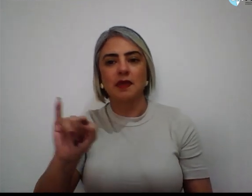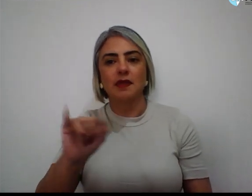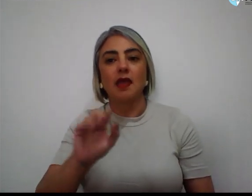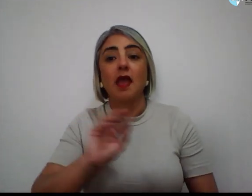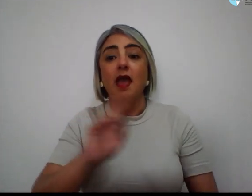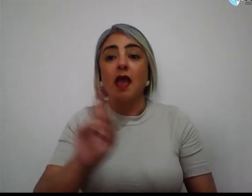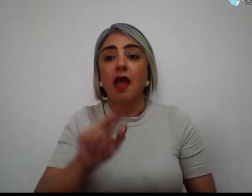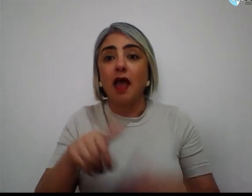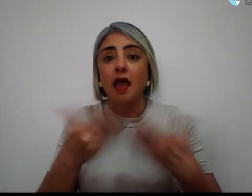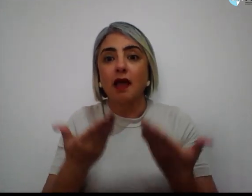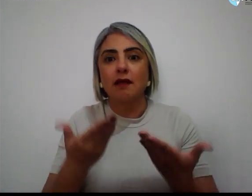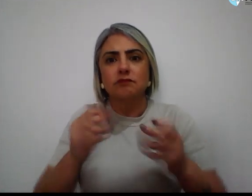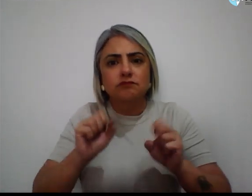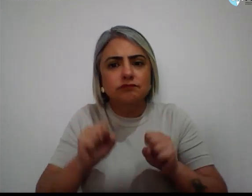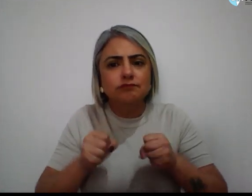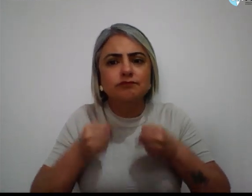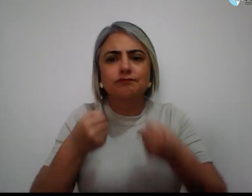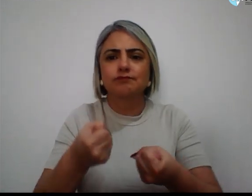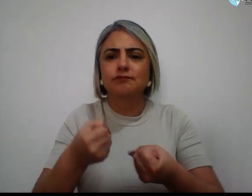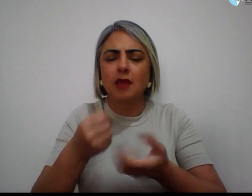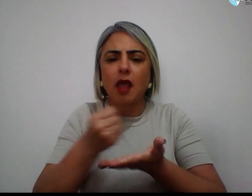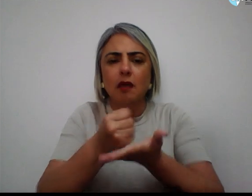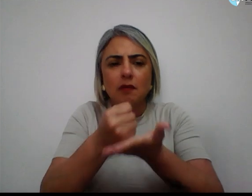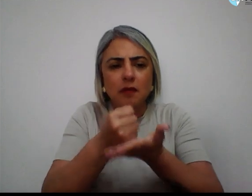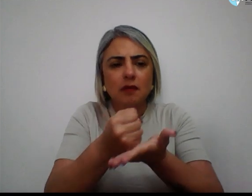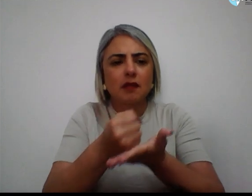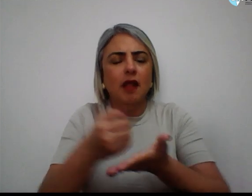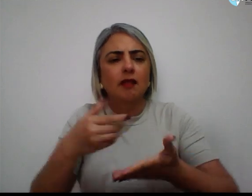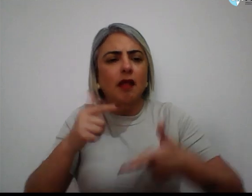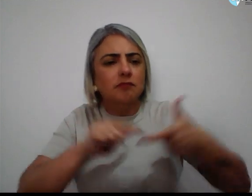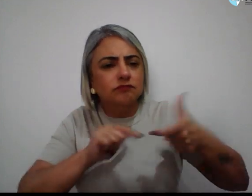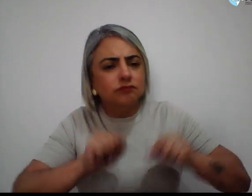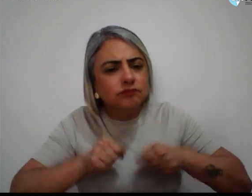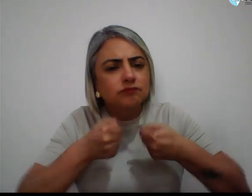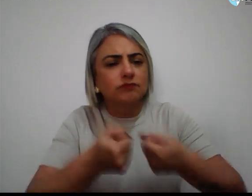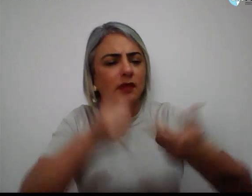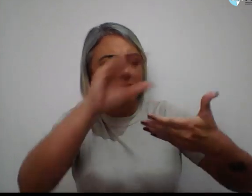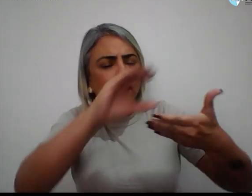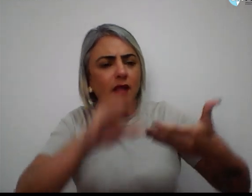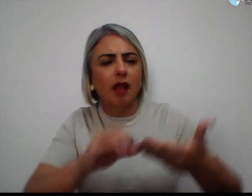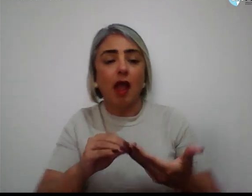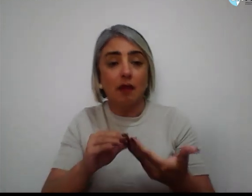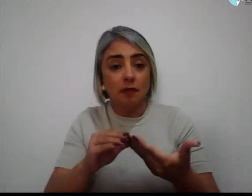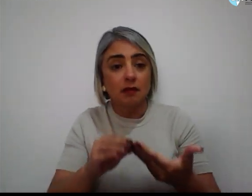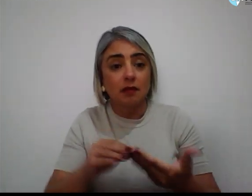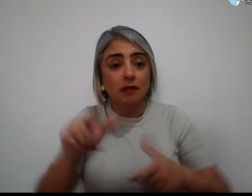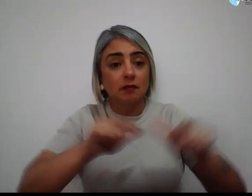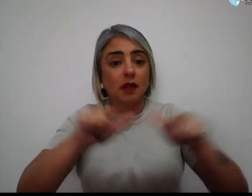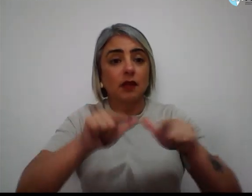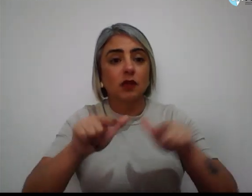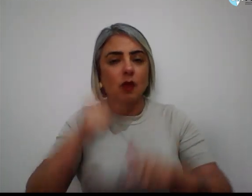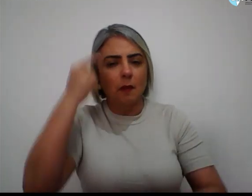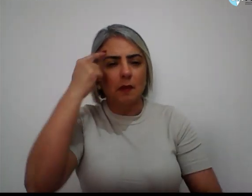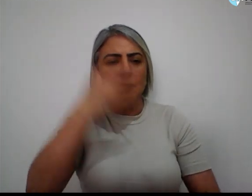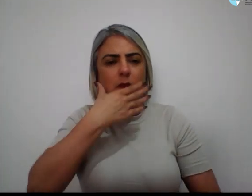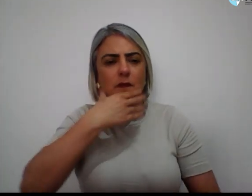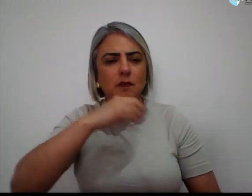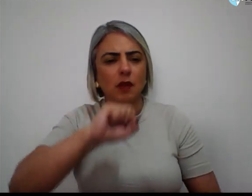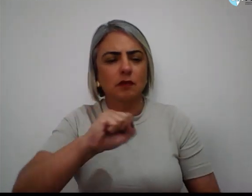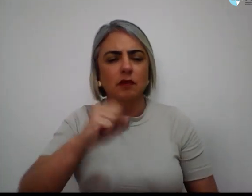pautada na defesa da classe trabalhadora e no pensamento freiriano, com experiências fundadas